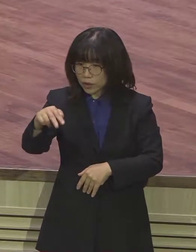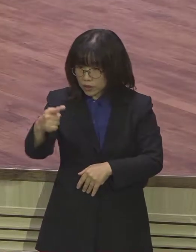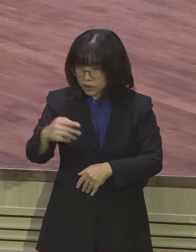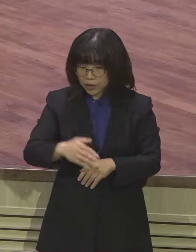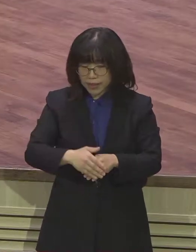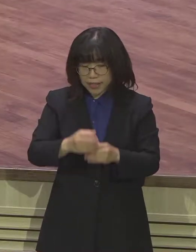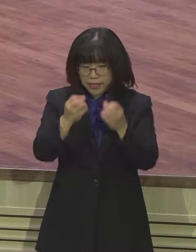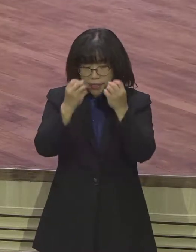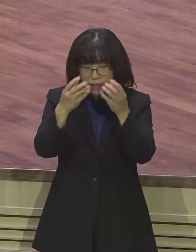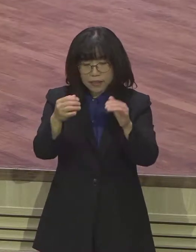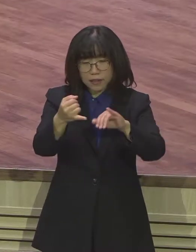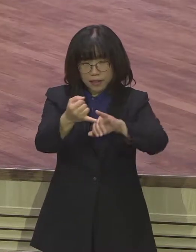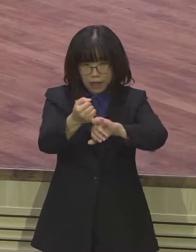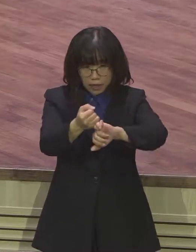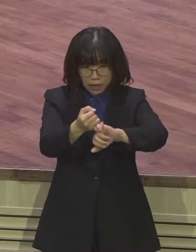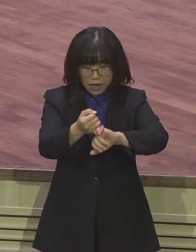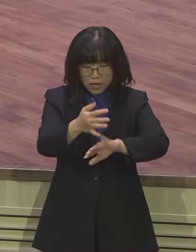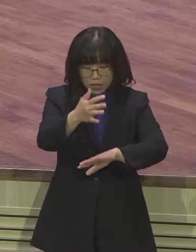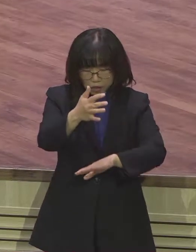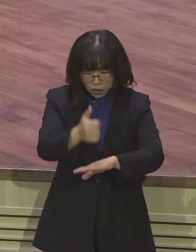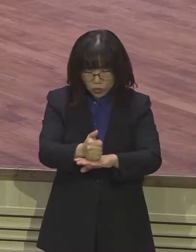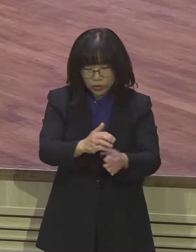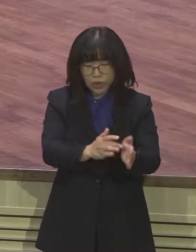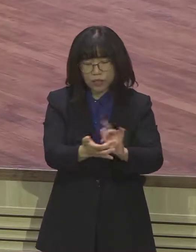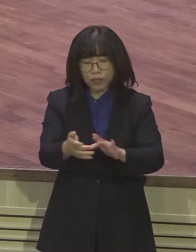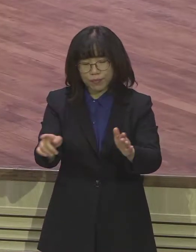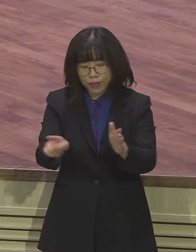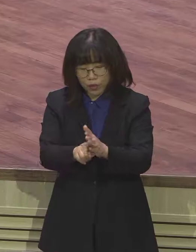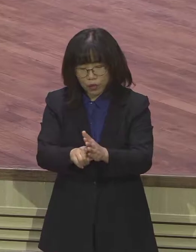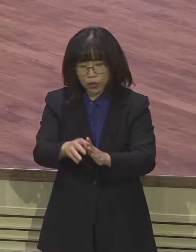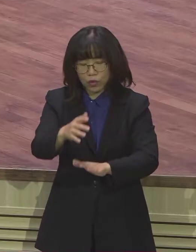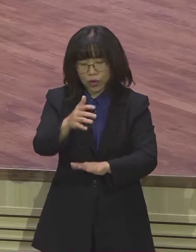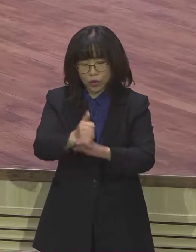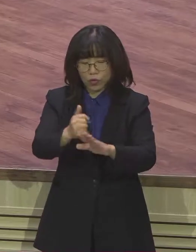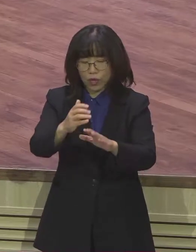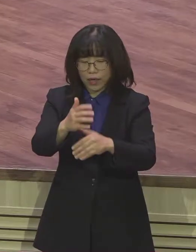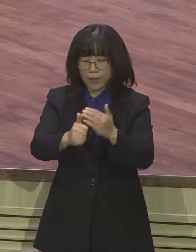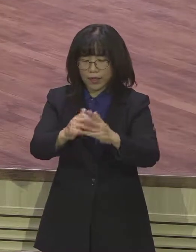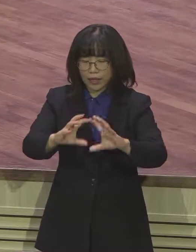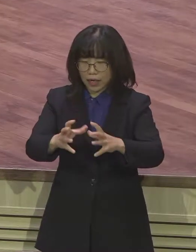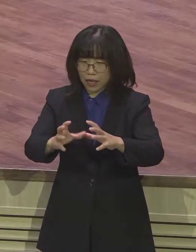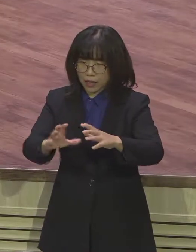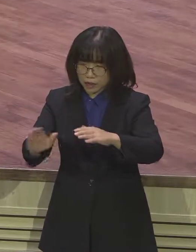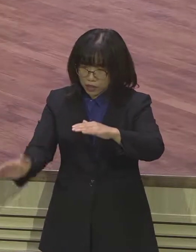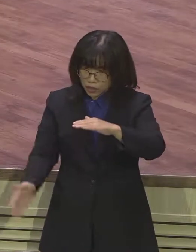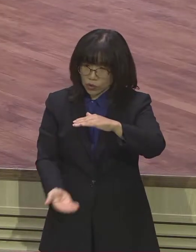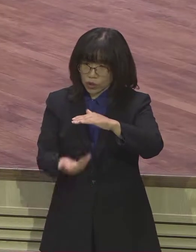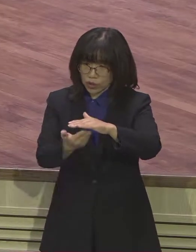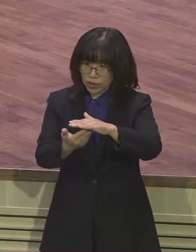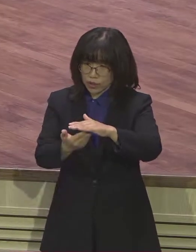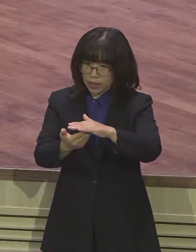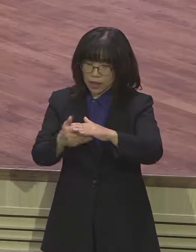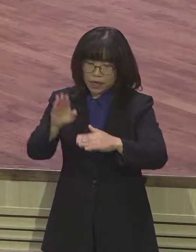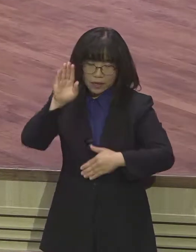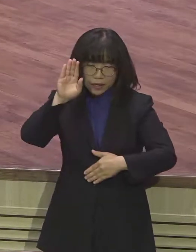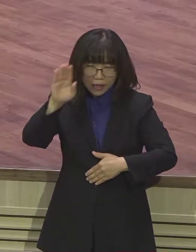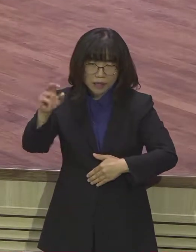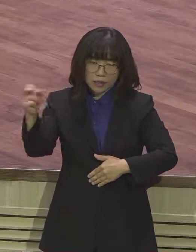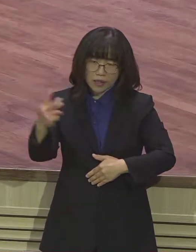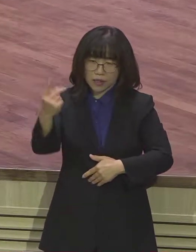교회와 또 하나님의 나라에 의해서 비로소 성취되었고 다시 오실 그리스도의 재림으로 완성이 되어질 것입니다 그래서